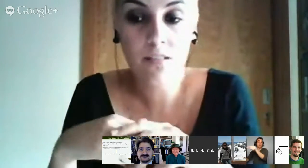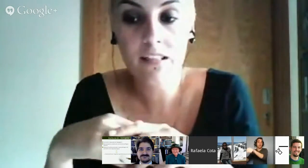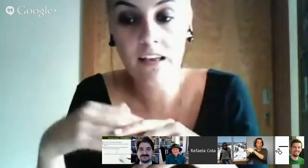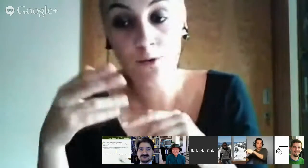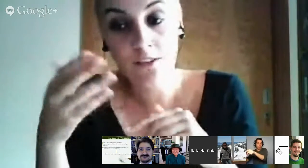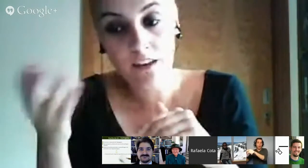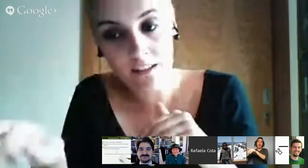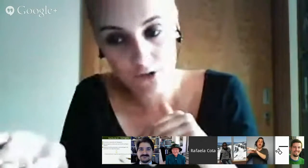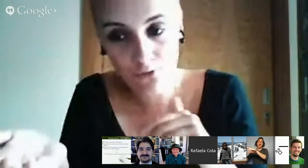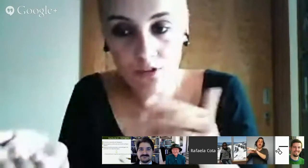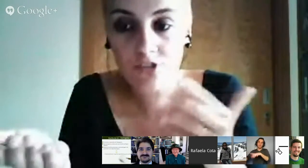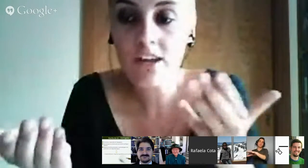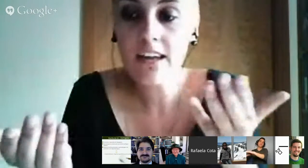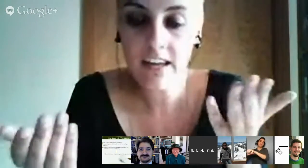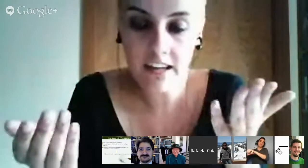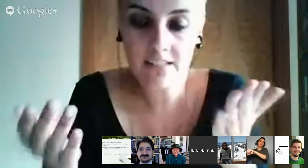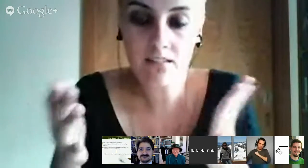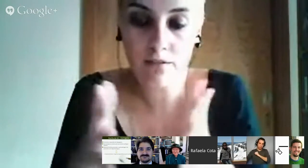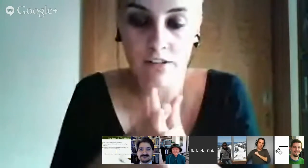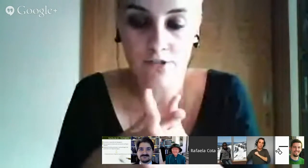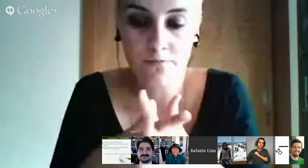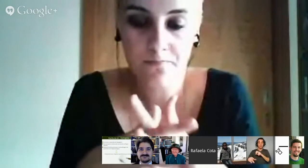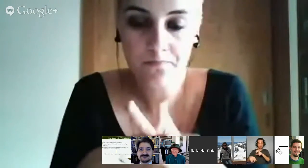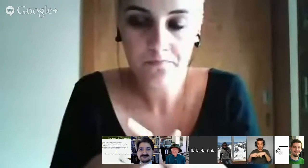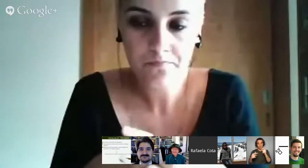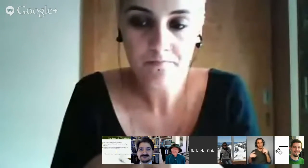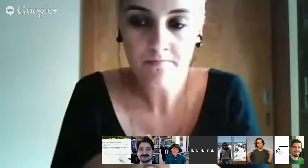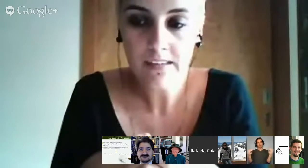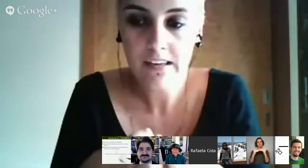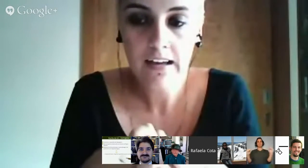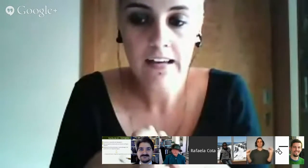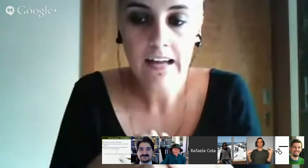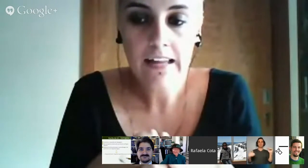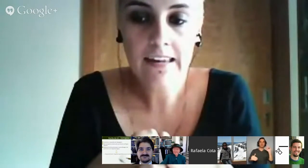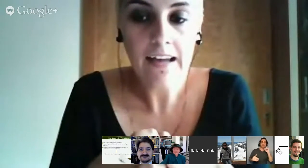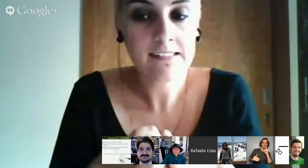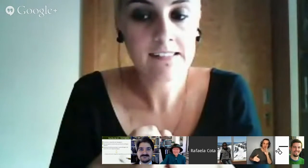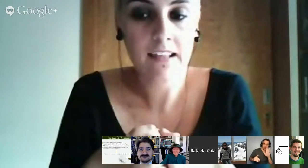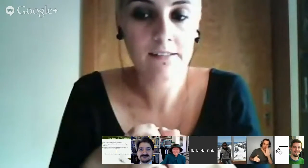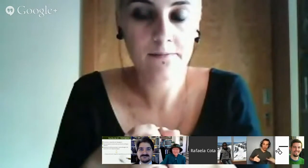igualitário entre crianças surdas e crianças ouvidas. Next slide.